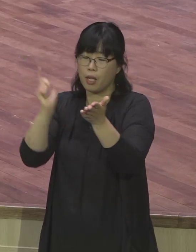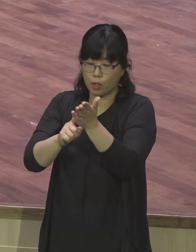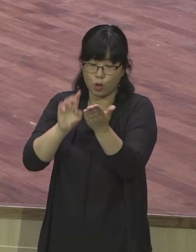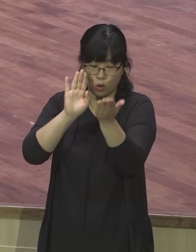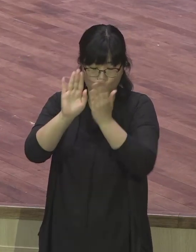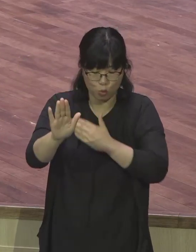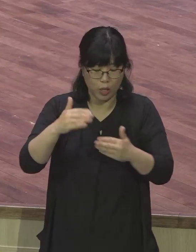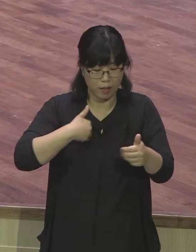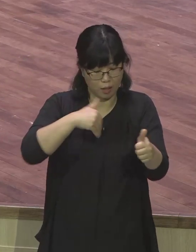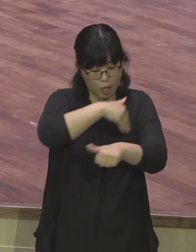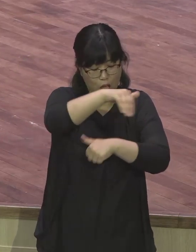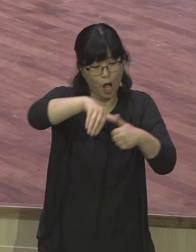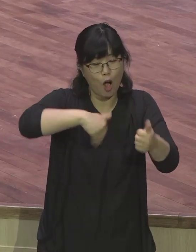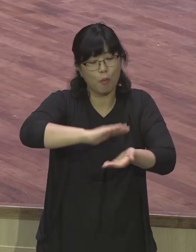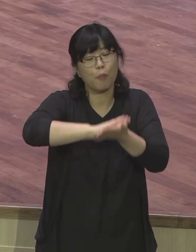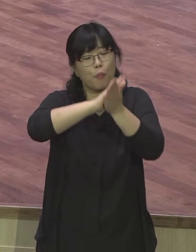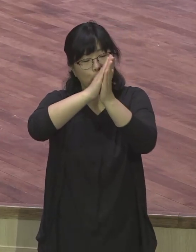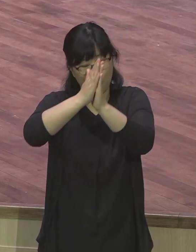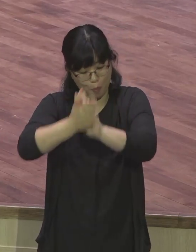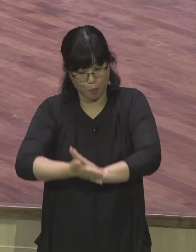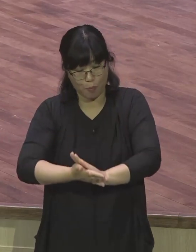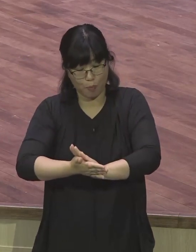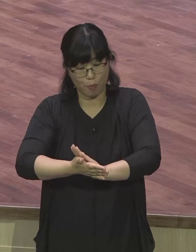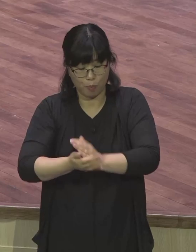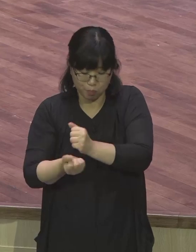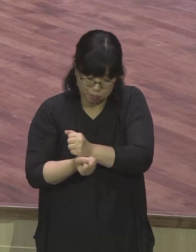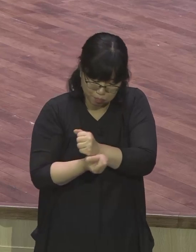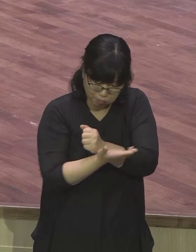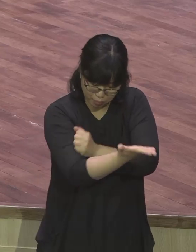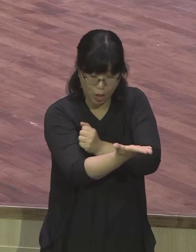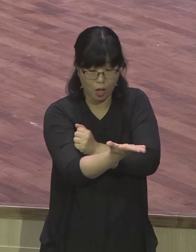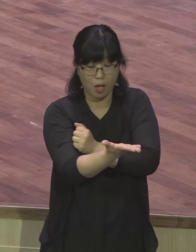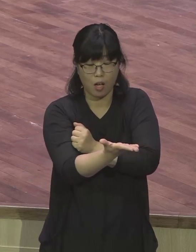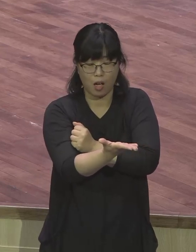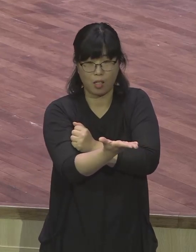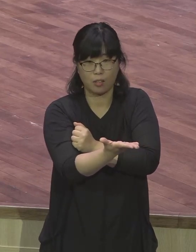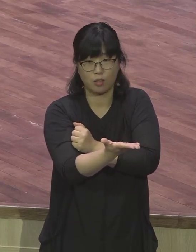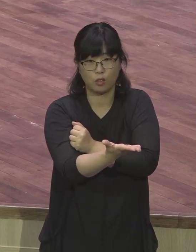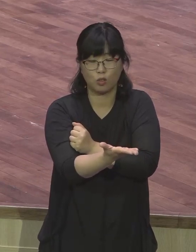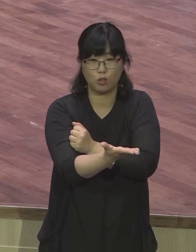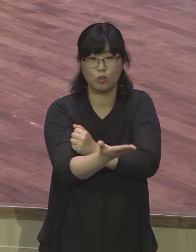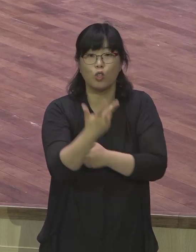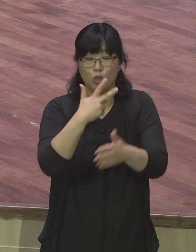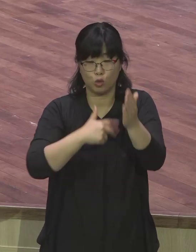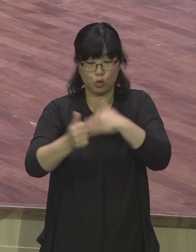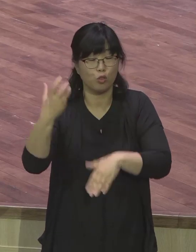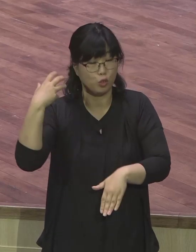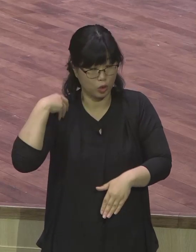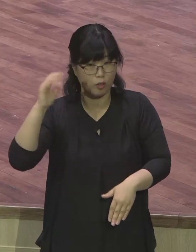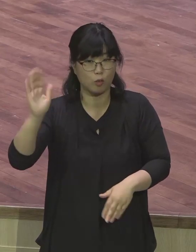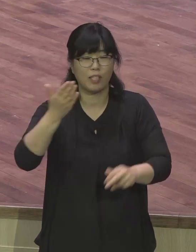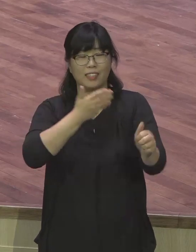전한다는 것은 바울에게는 여러 가지 의미가 담겨있는 말씀인 것입니다 본인도 이스라엘 백성이었는데